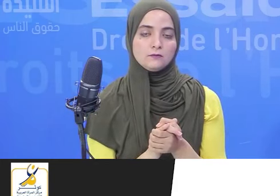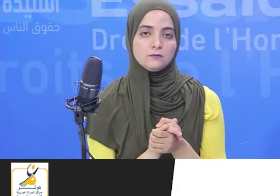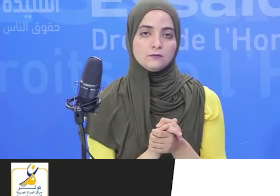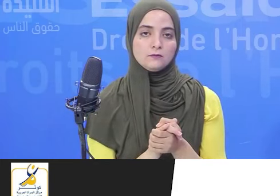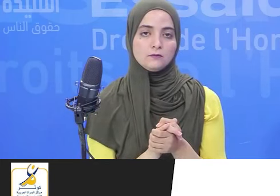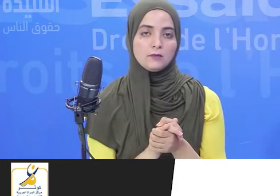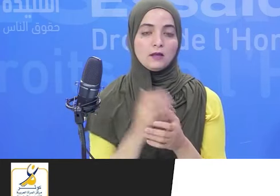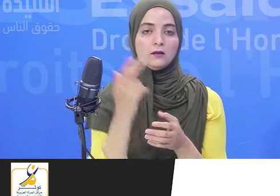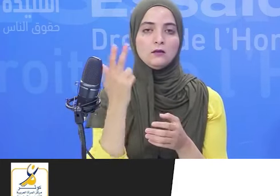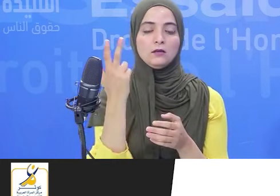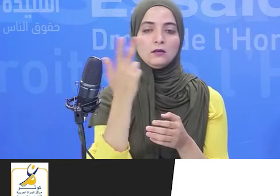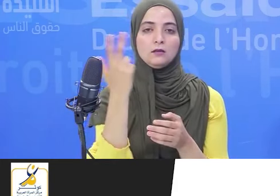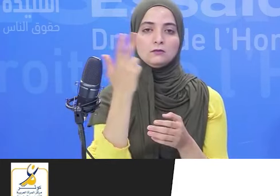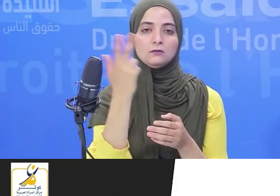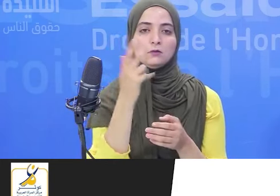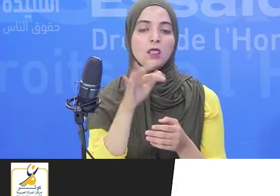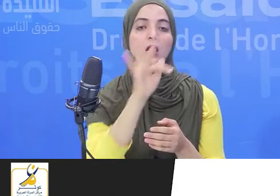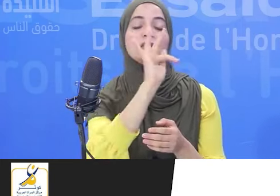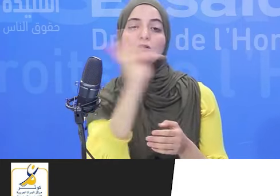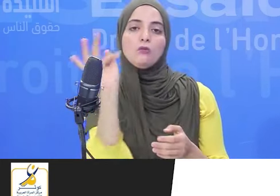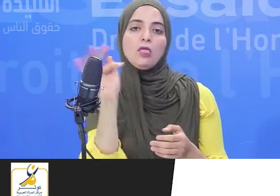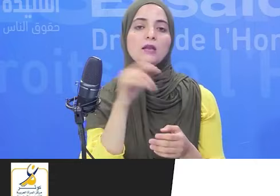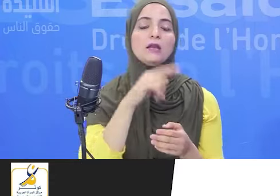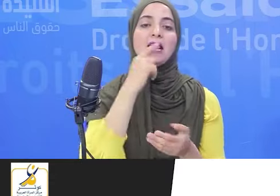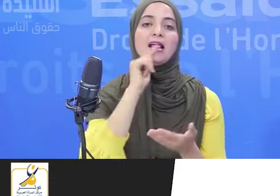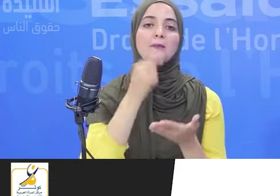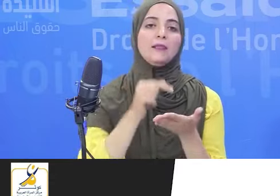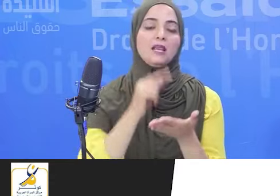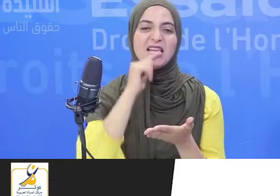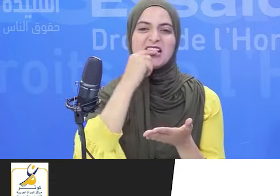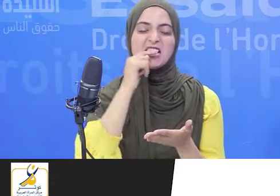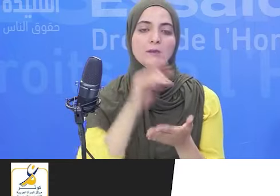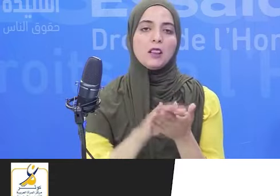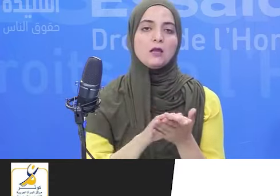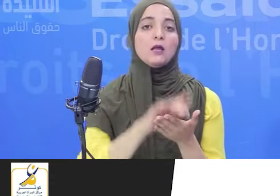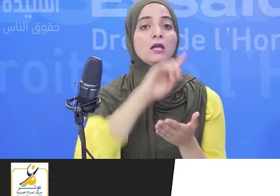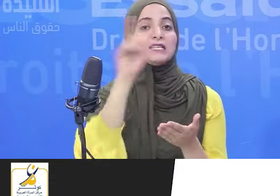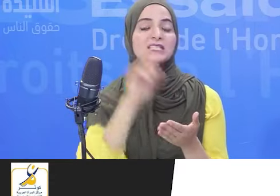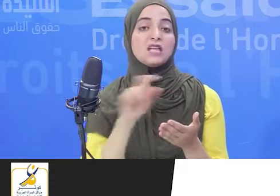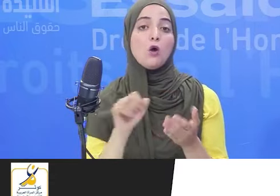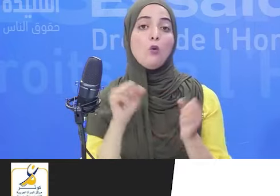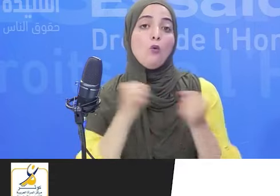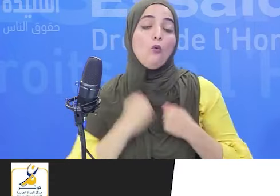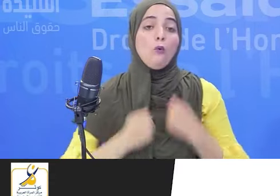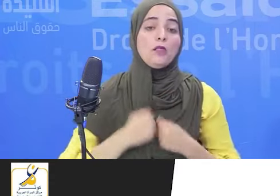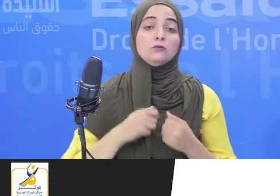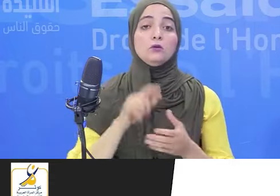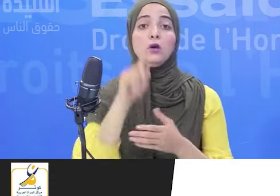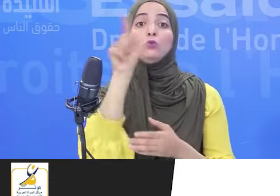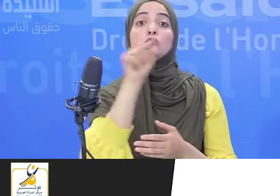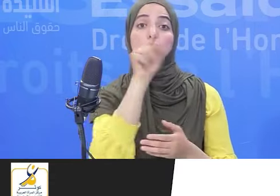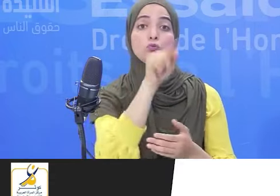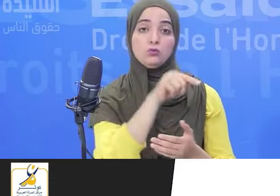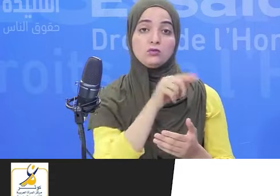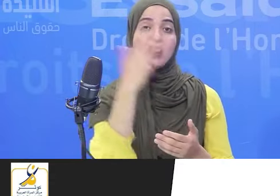كلاثة كما تطاوين كما كبلي كما زاغوين كلاثة نواب فقط كما توزل